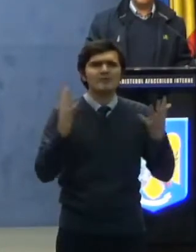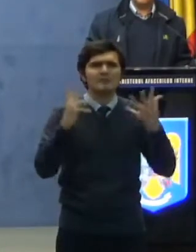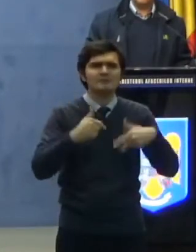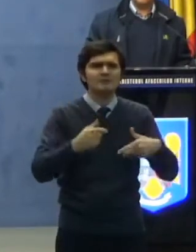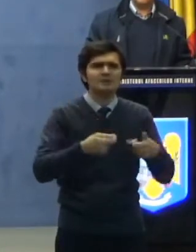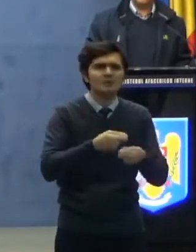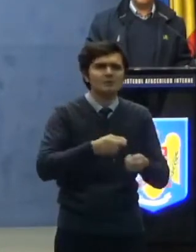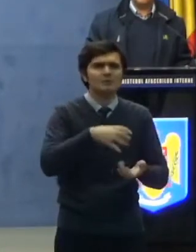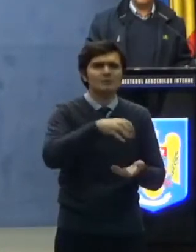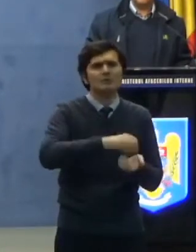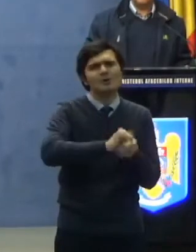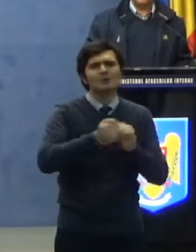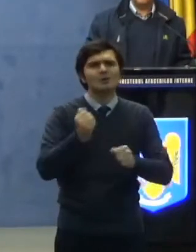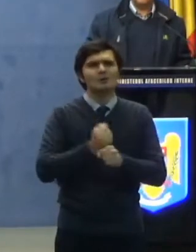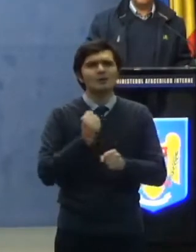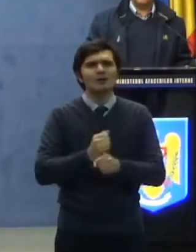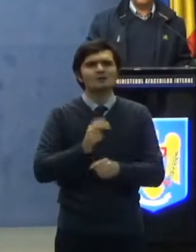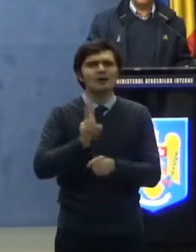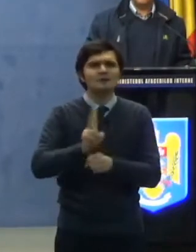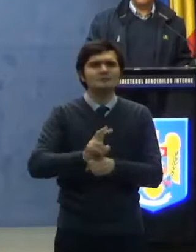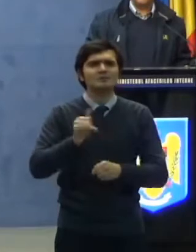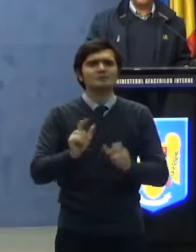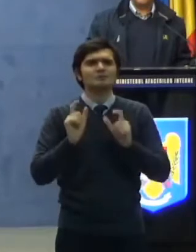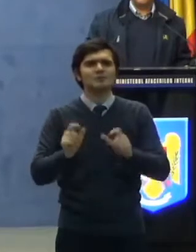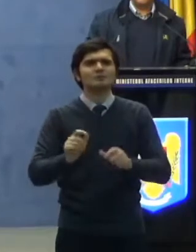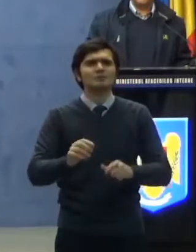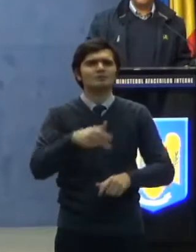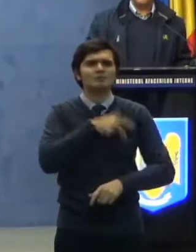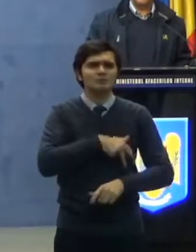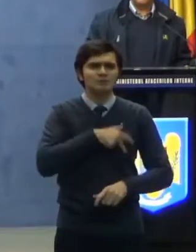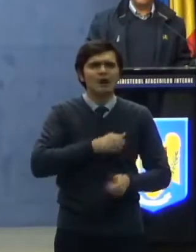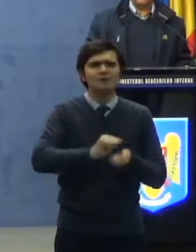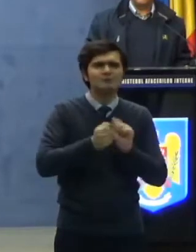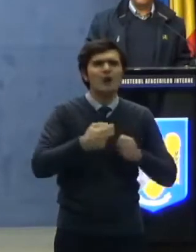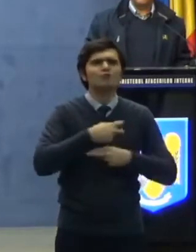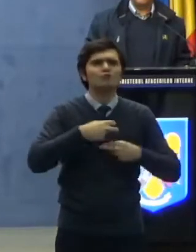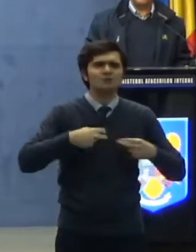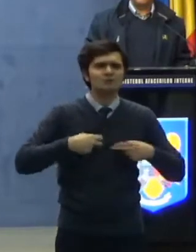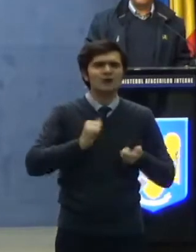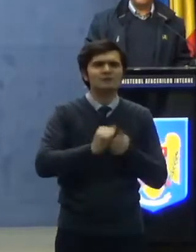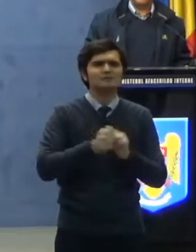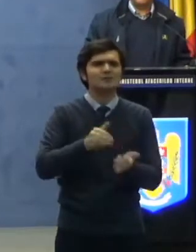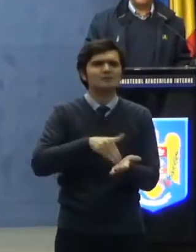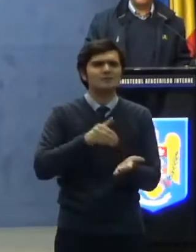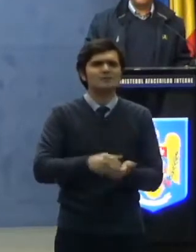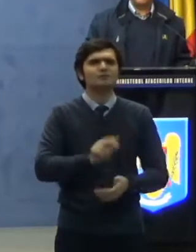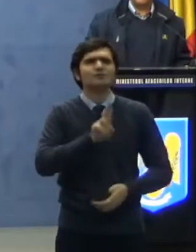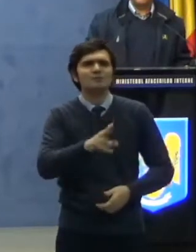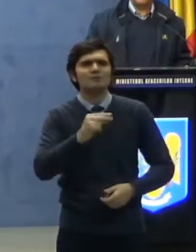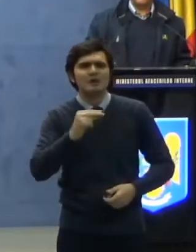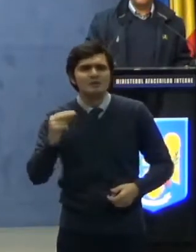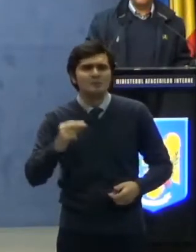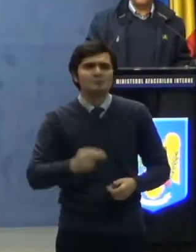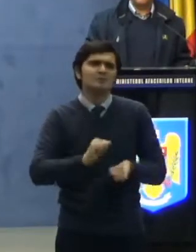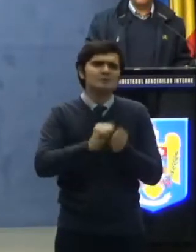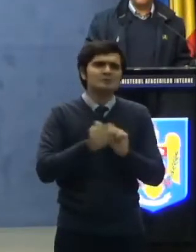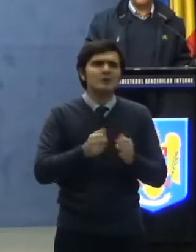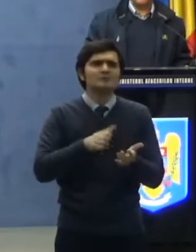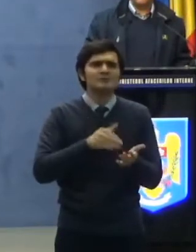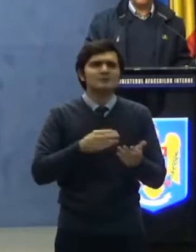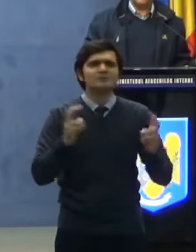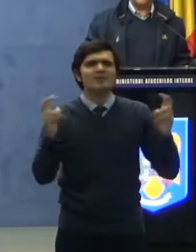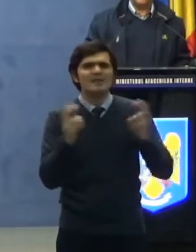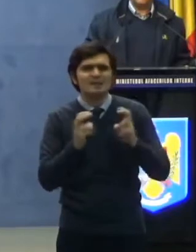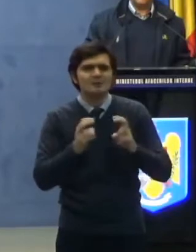în domeniul asistenței și protecției sociale, judiciar al serviciilor de utilitate publică, energetic,